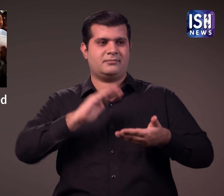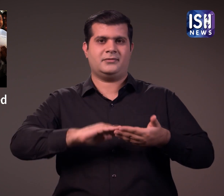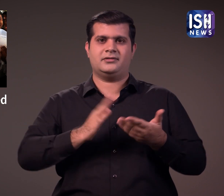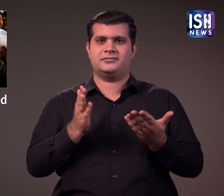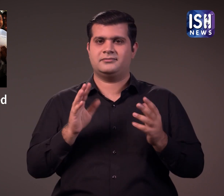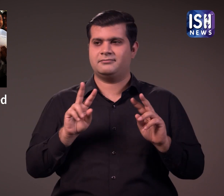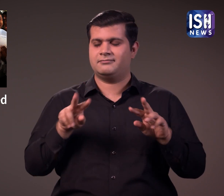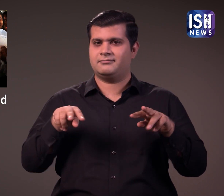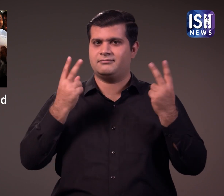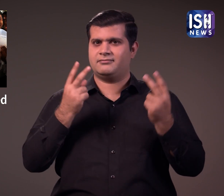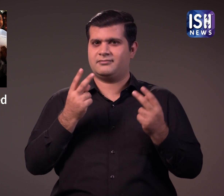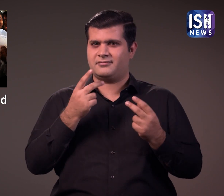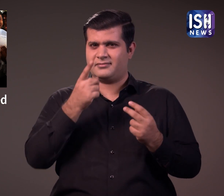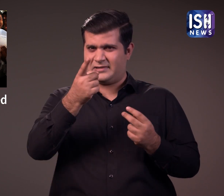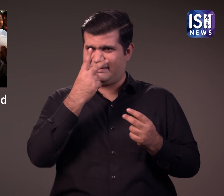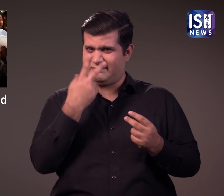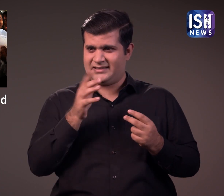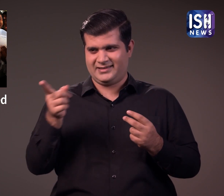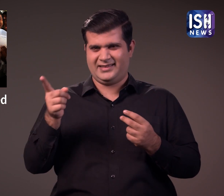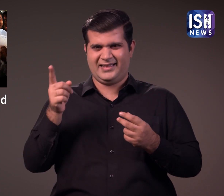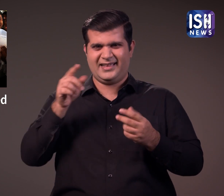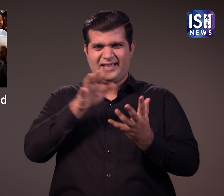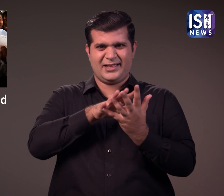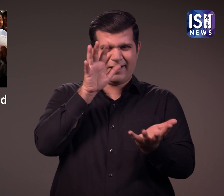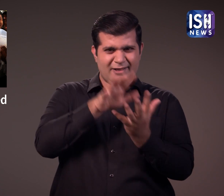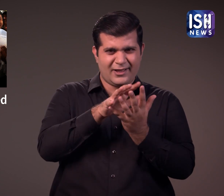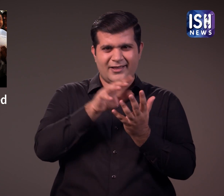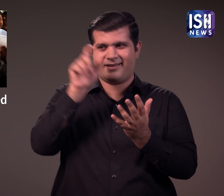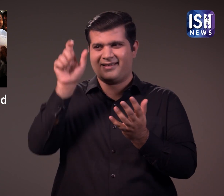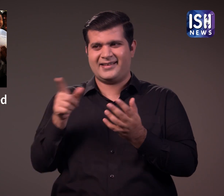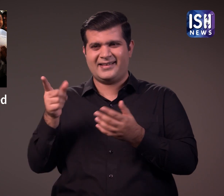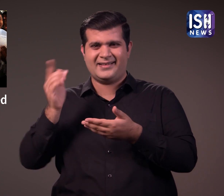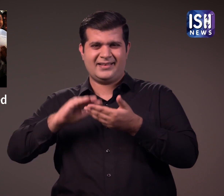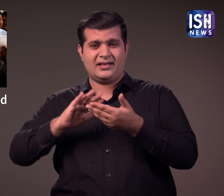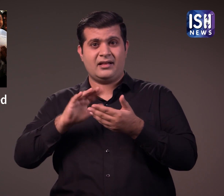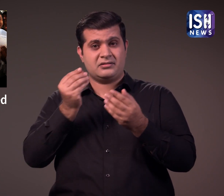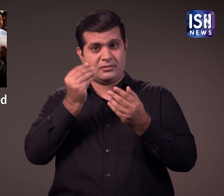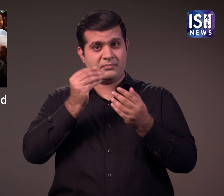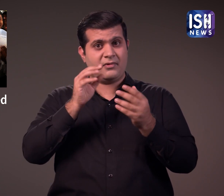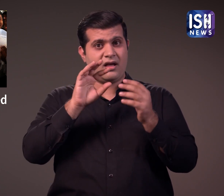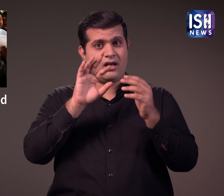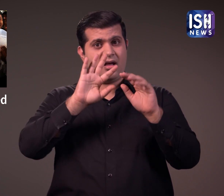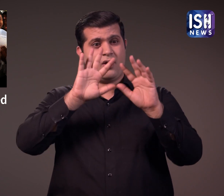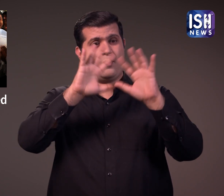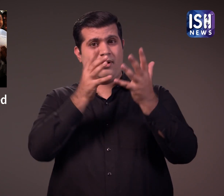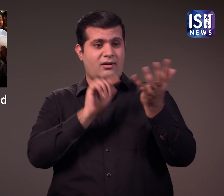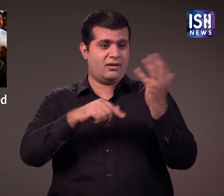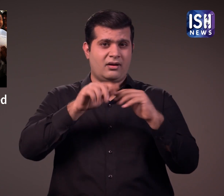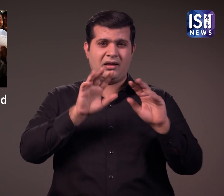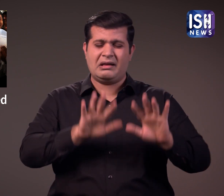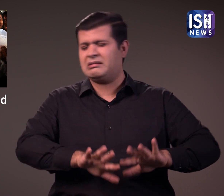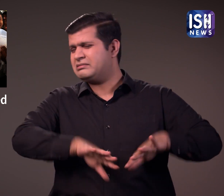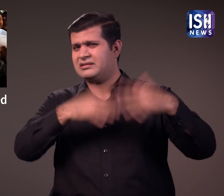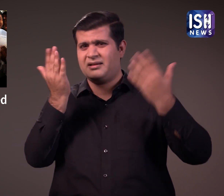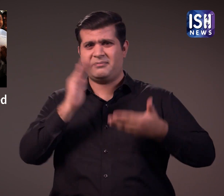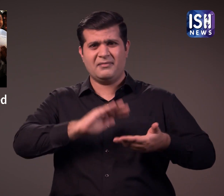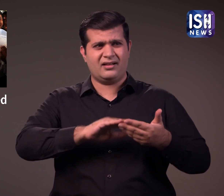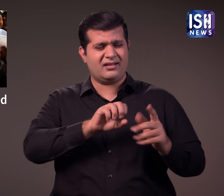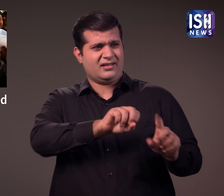परमपरा पर इस तरह की कई प्रतिके आयाई क्या आपने दुनिया के किसी हिस्से में ऐसी कोई अनोकी परमपरा देखी है तो